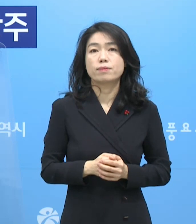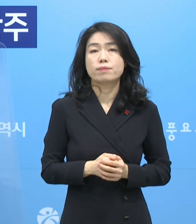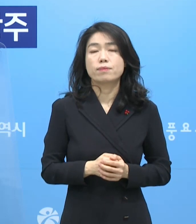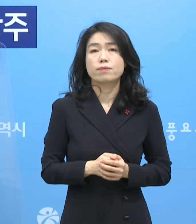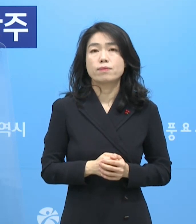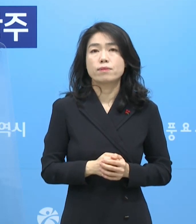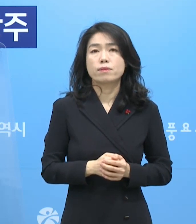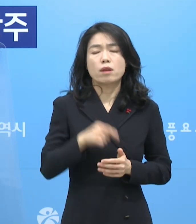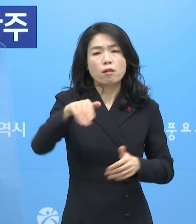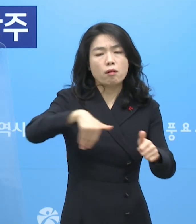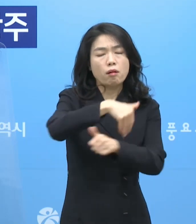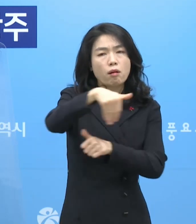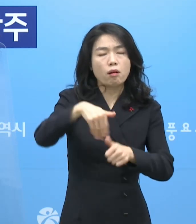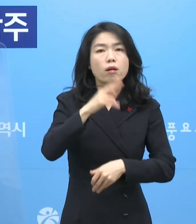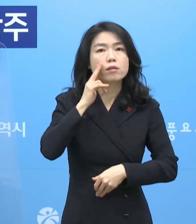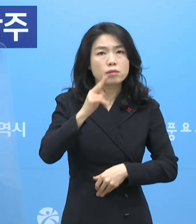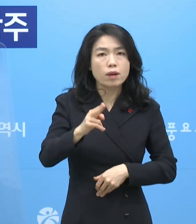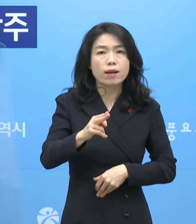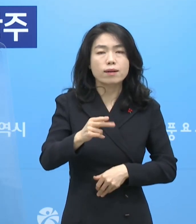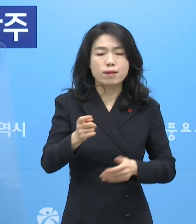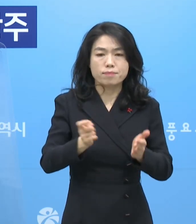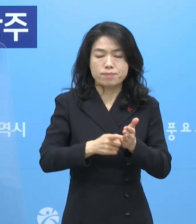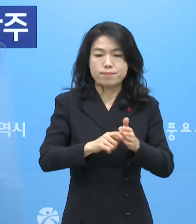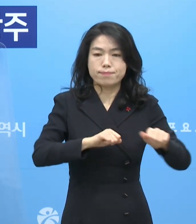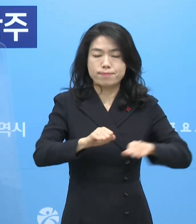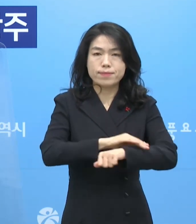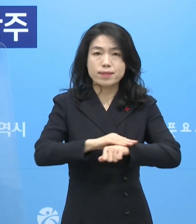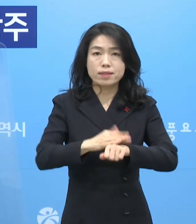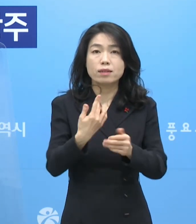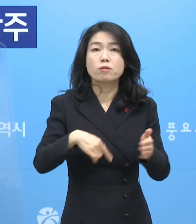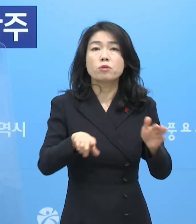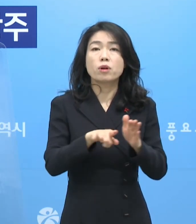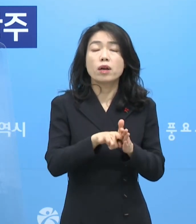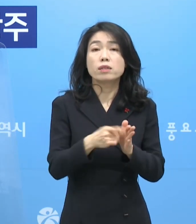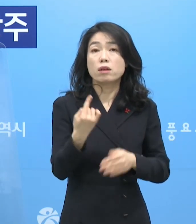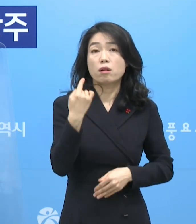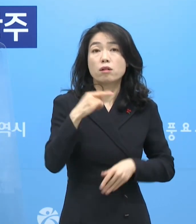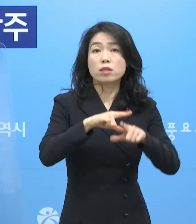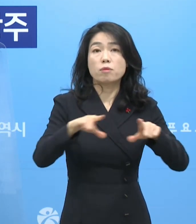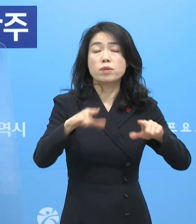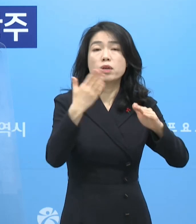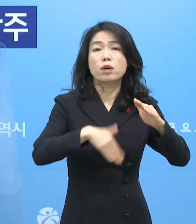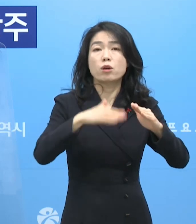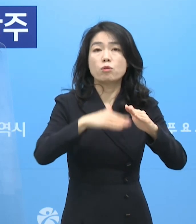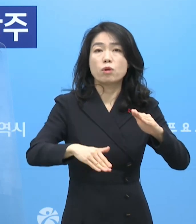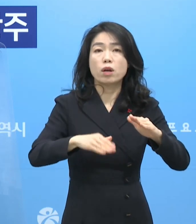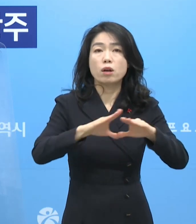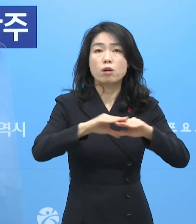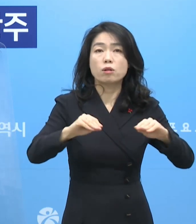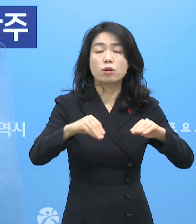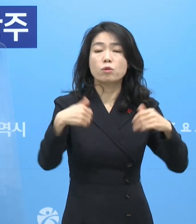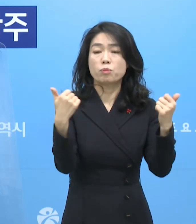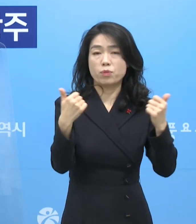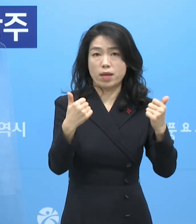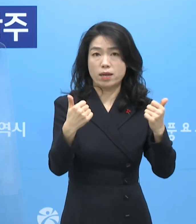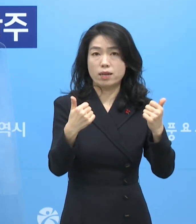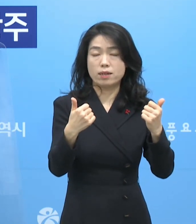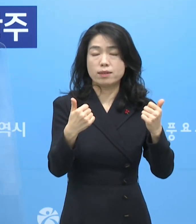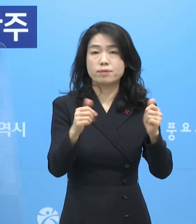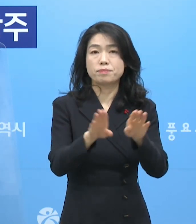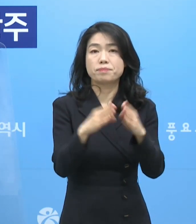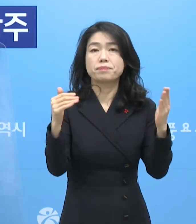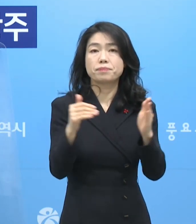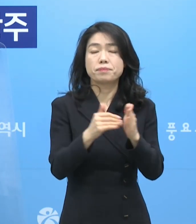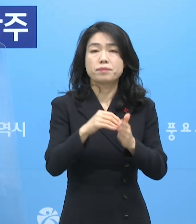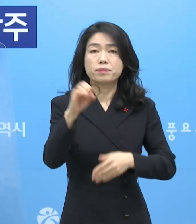이러한 급박한 상황에 긴급 대응하기 위해 우리 시에서는 어제 민관공동대책위원회 회의를 개최하였으며